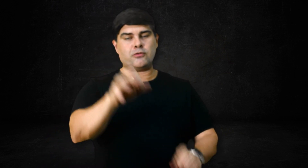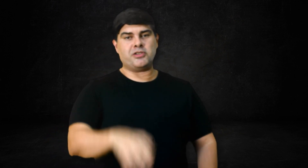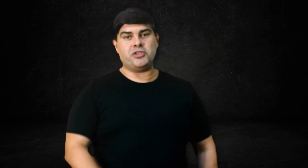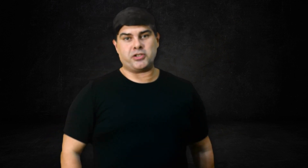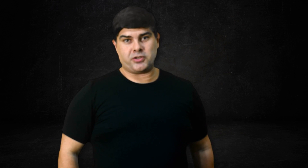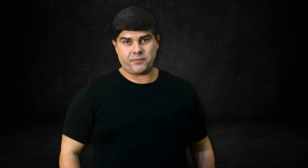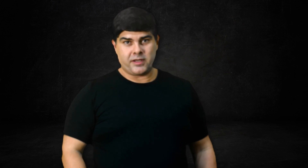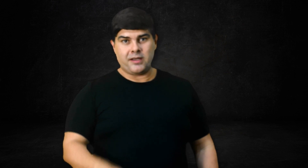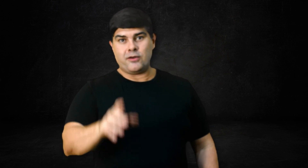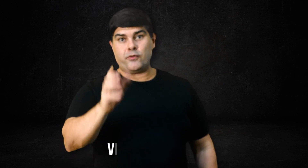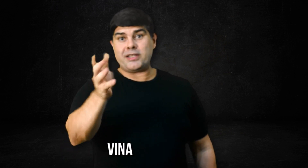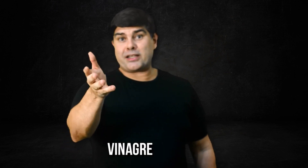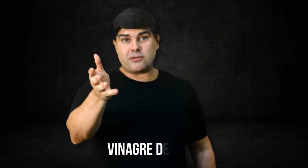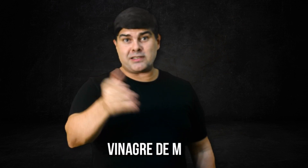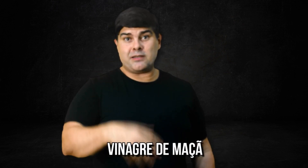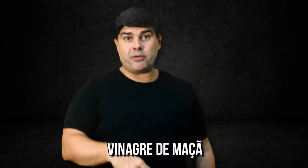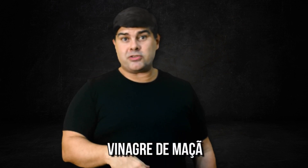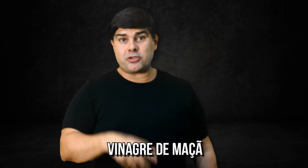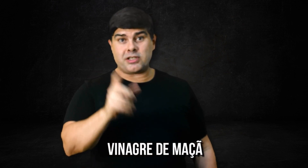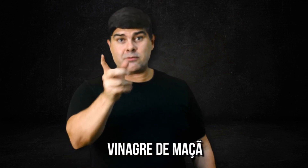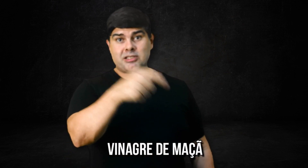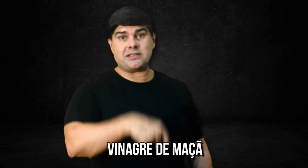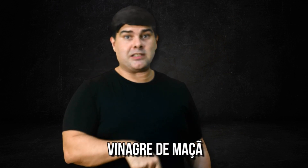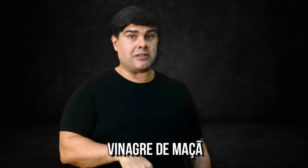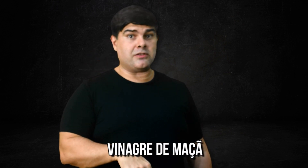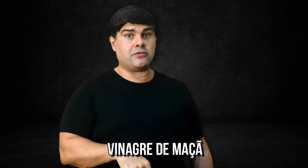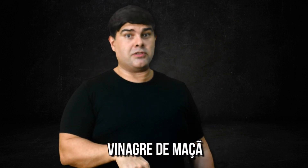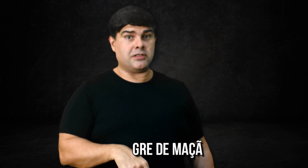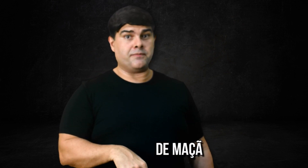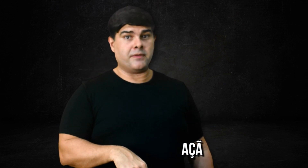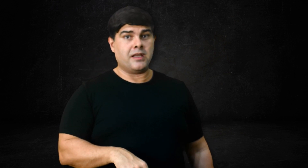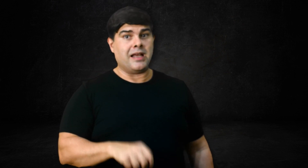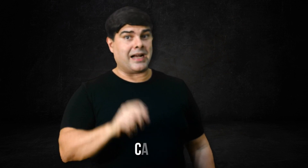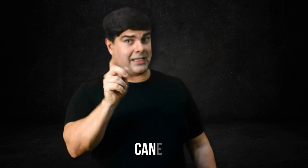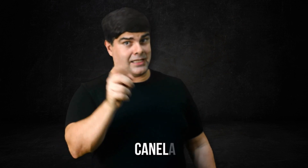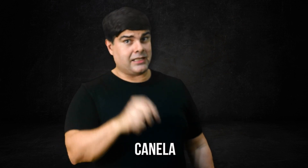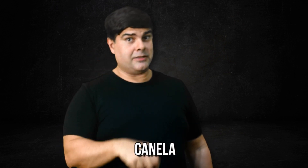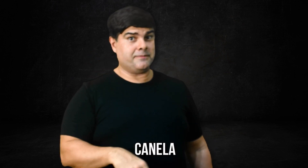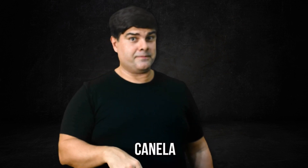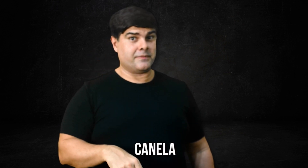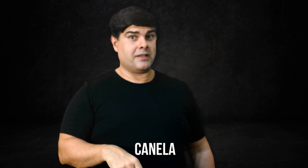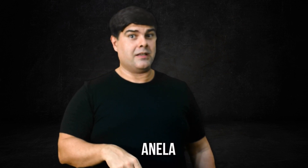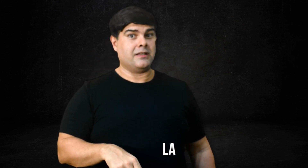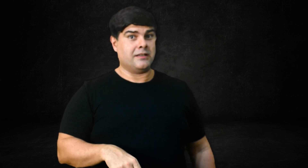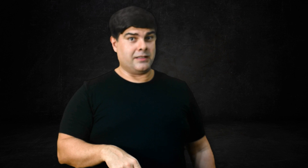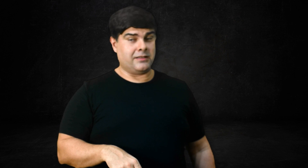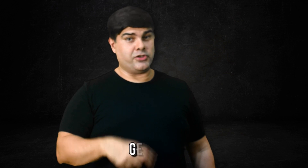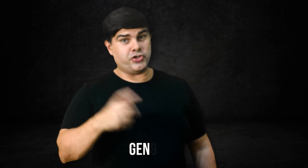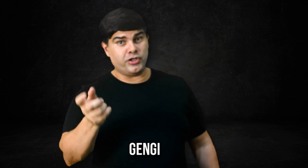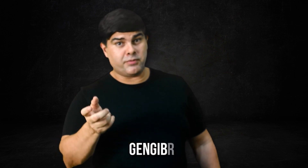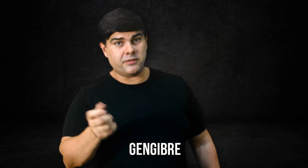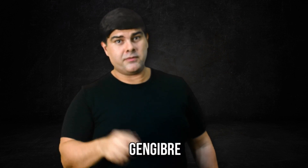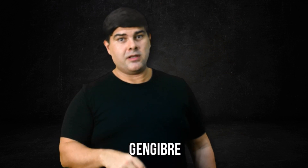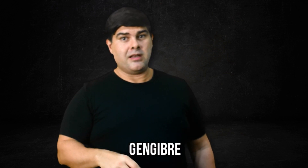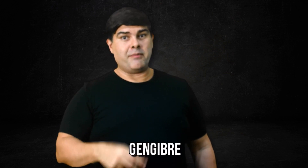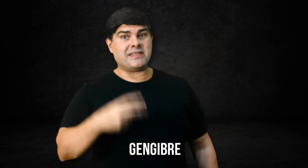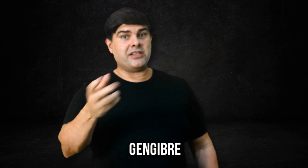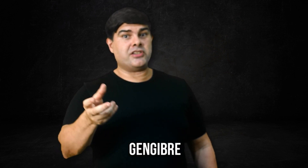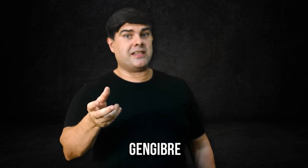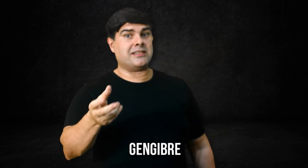algumas dicas. Vinagre de maçã pode te ajudar a aumentar a sensibilidade de insulina. A canela. O gengibre. Mas aí já seria